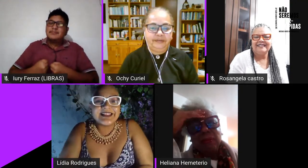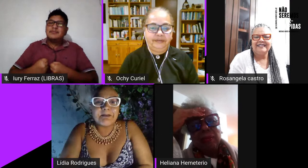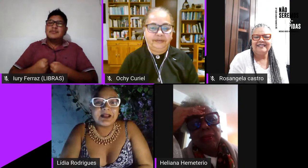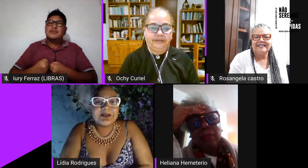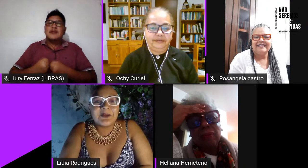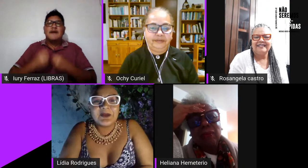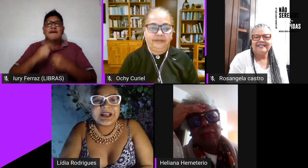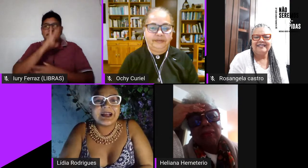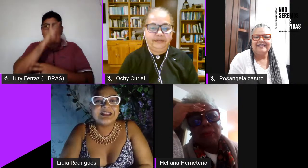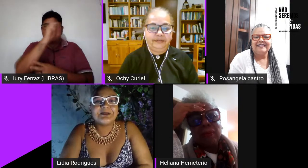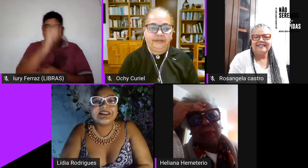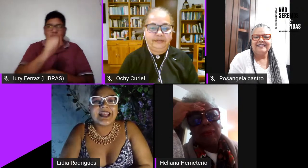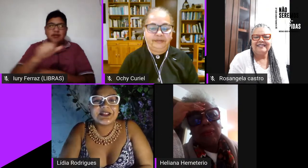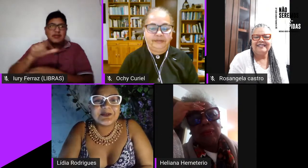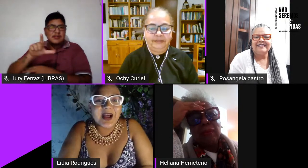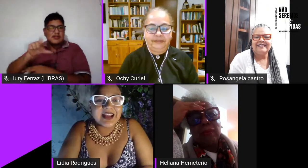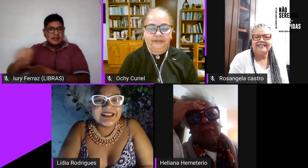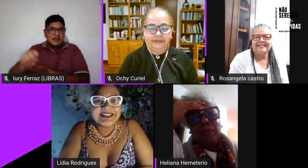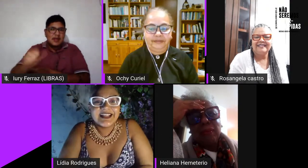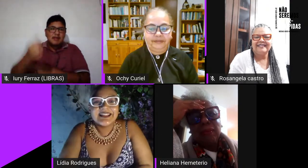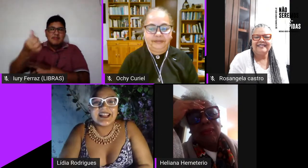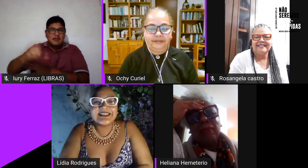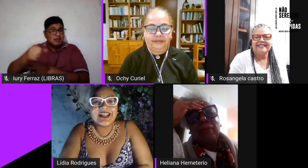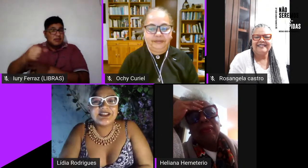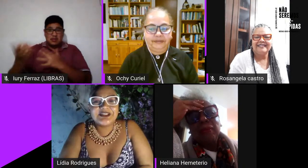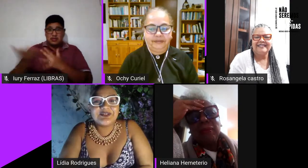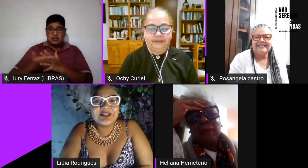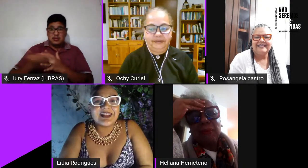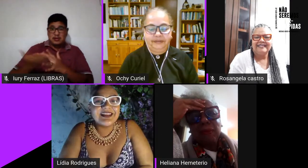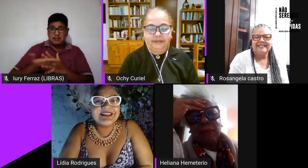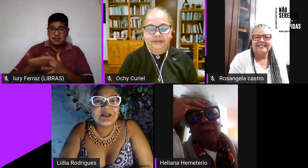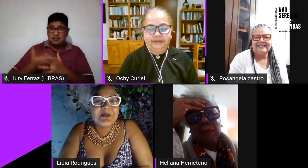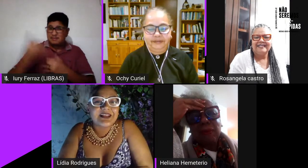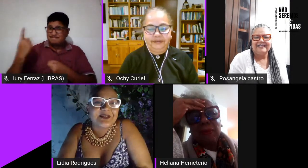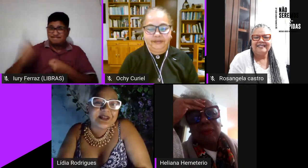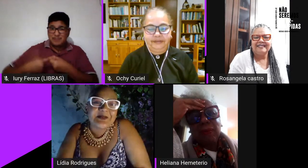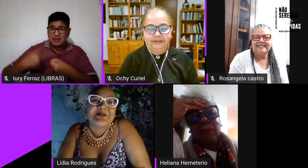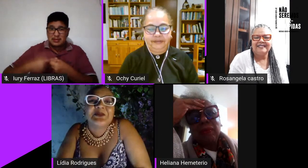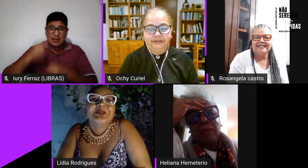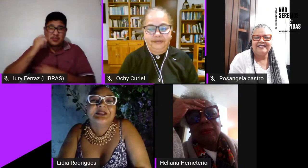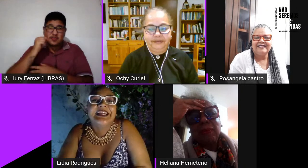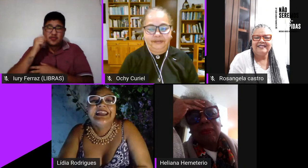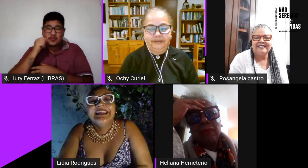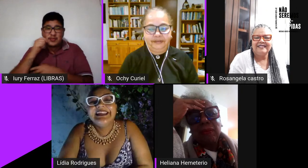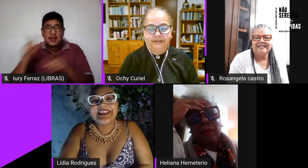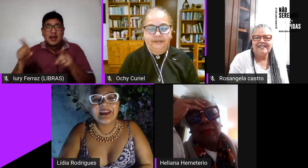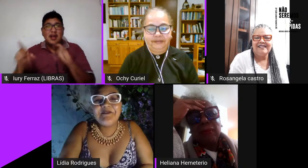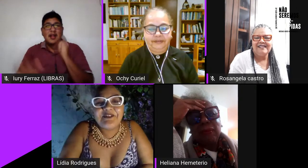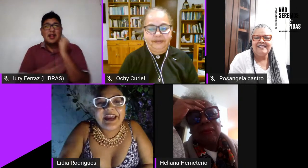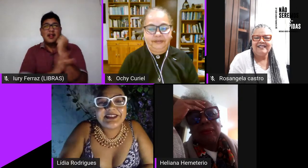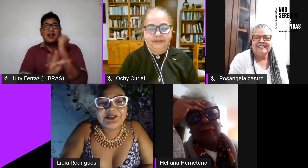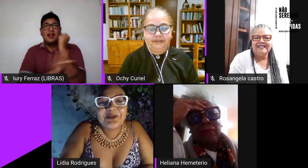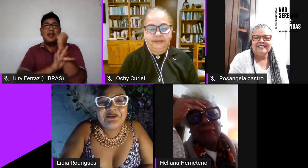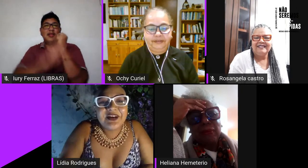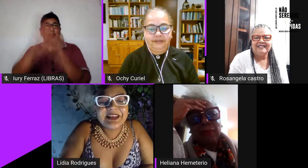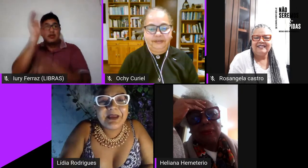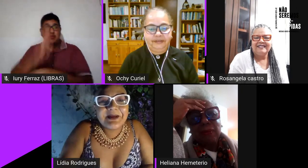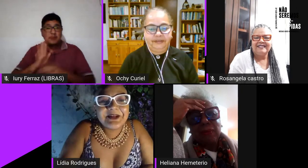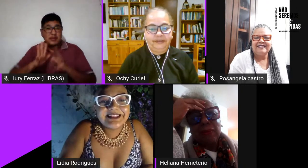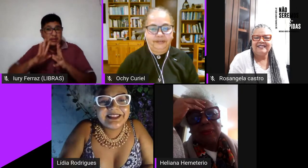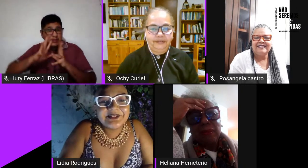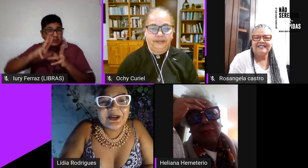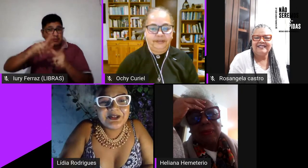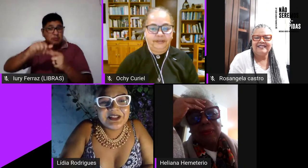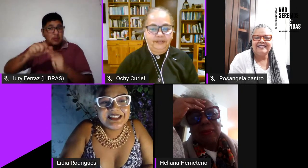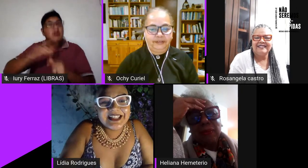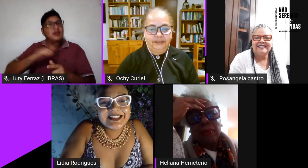lesbiana sapatônica de bissexuais na cidade de Fortaleza no Brasil e no mundo né e tem um verso de um funk